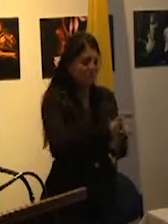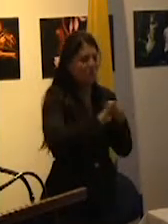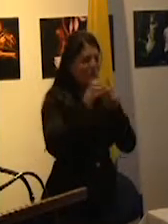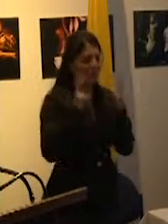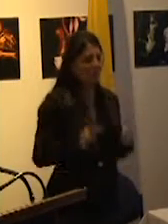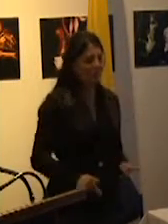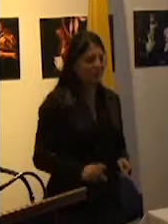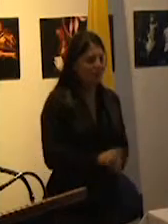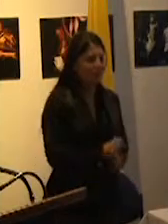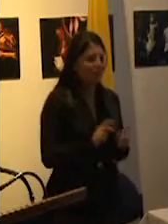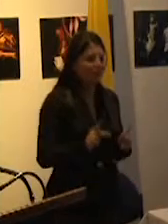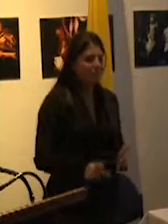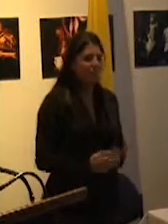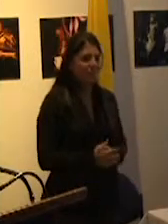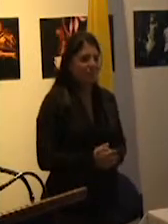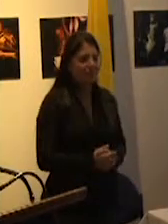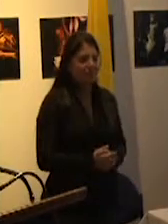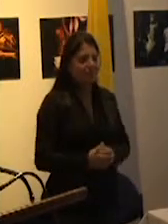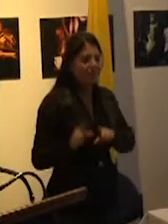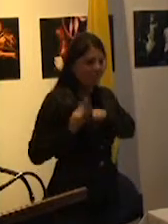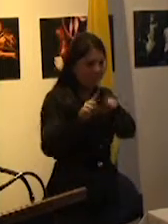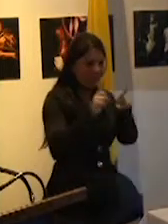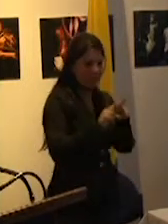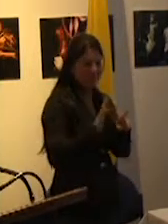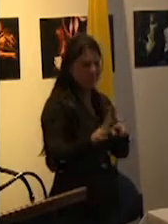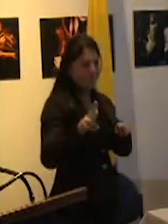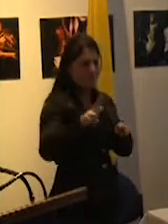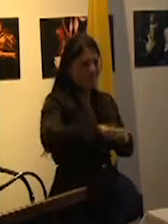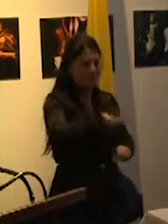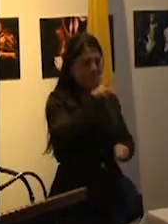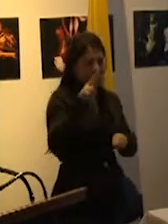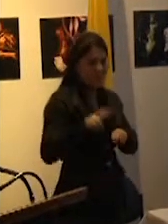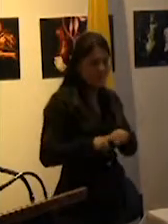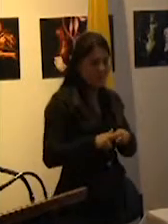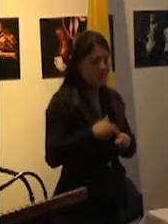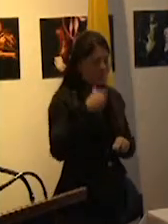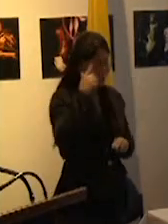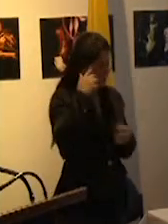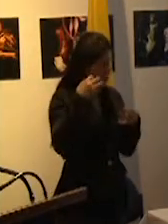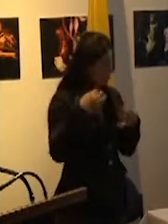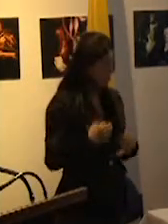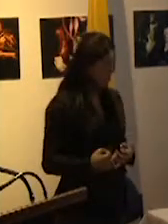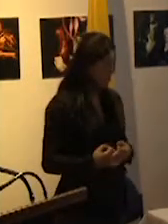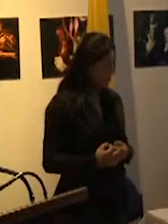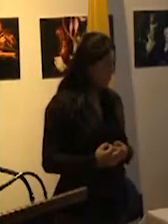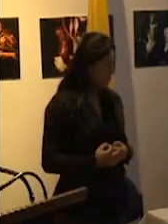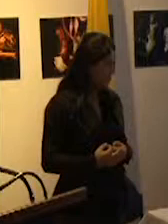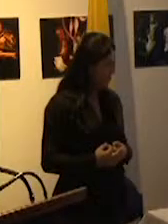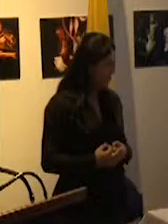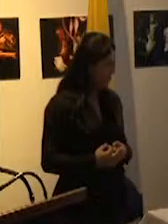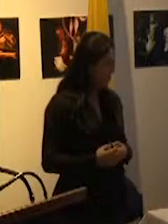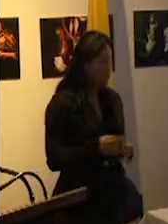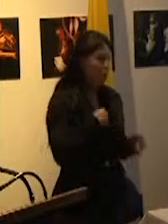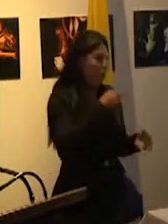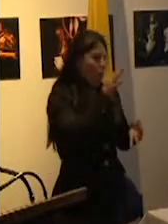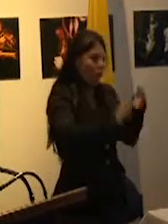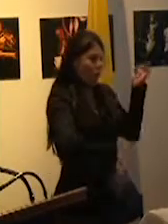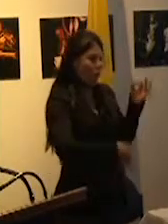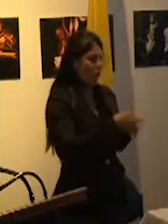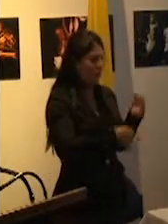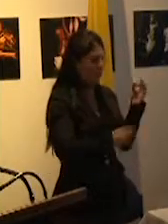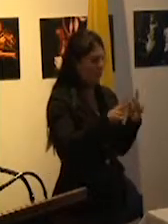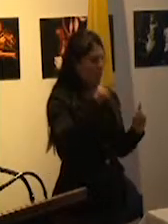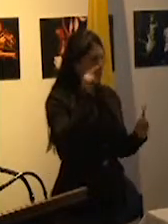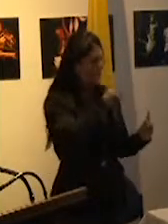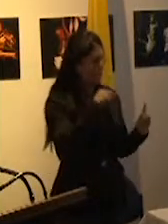talentos diferencias de orden natural que son consideradas legítimas lo que se considera injusto desde